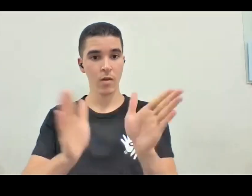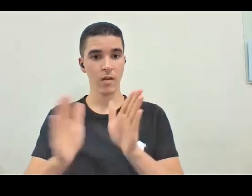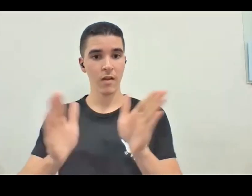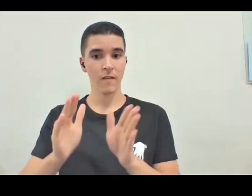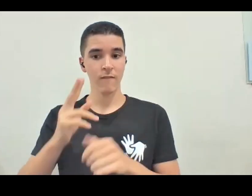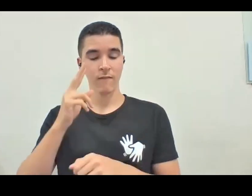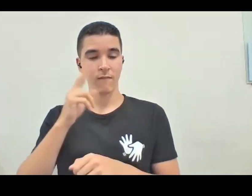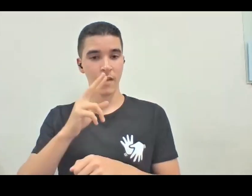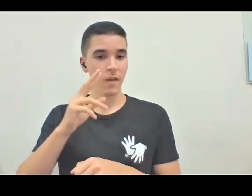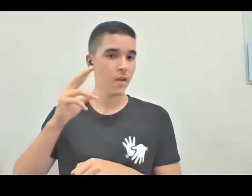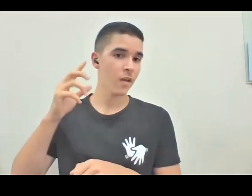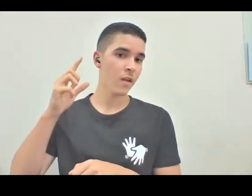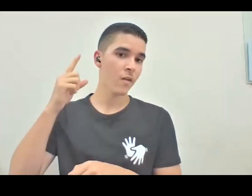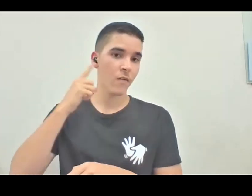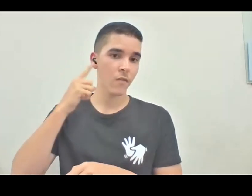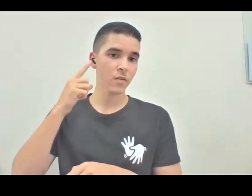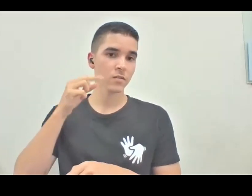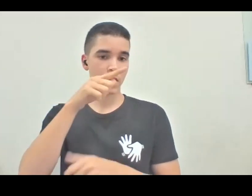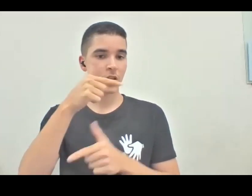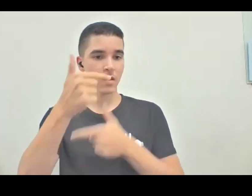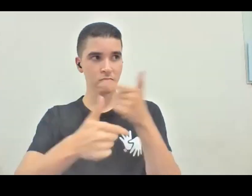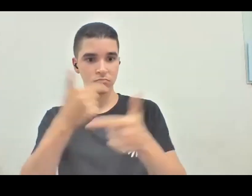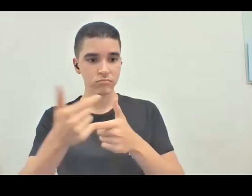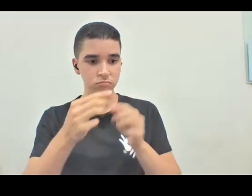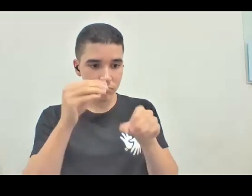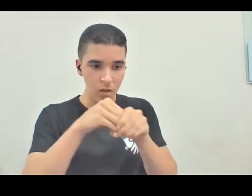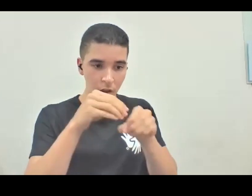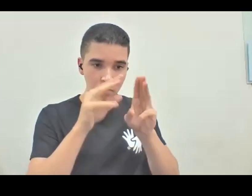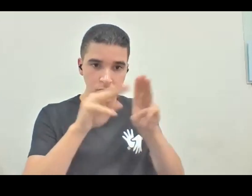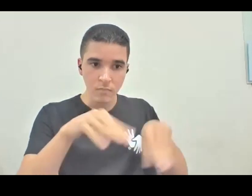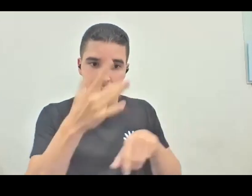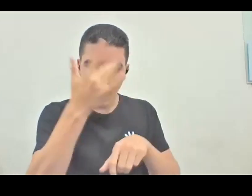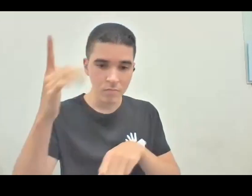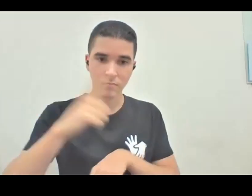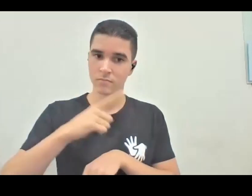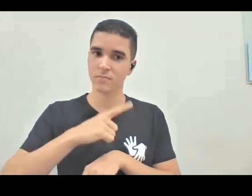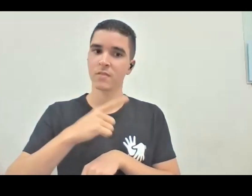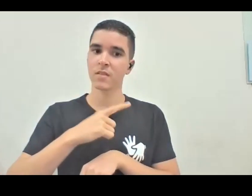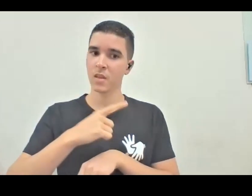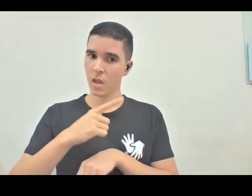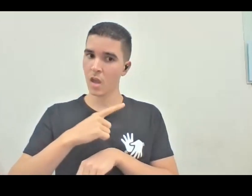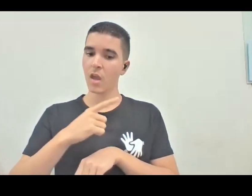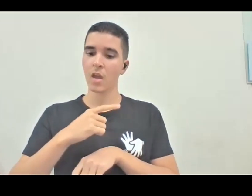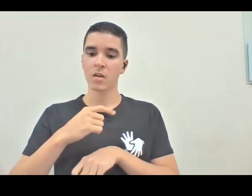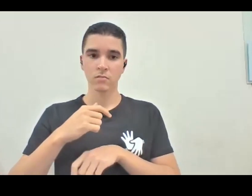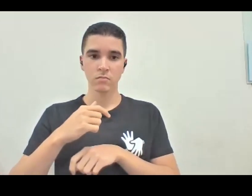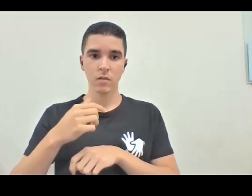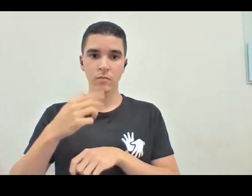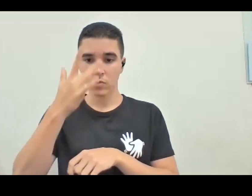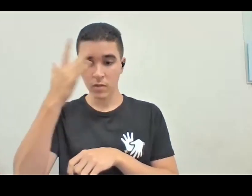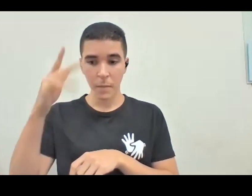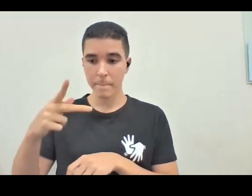no Recife, ela tem trabalhado muito nos museus também, é uma pessoa que tem propriedade e rigor no que fala,